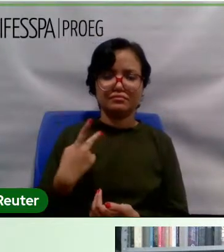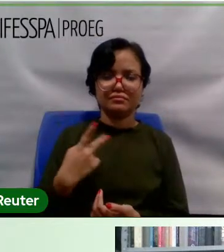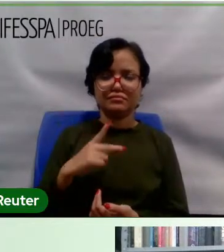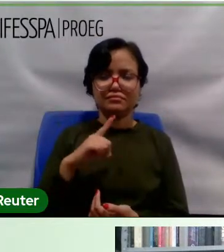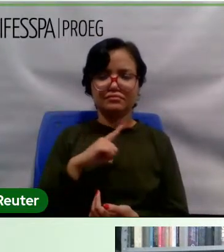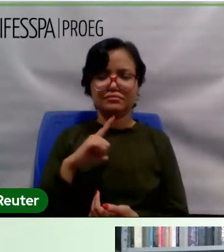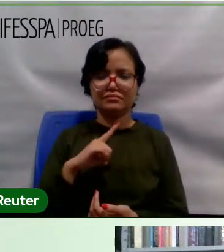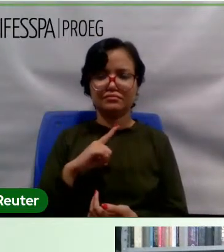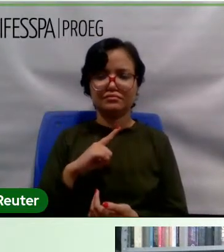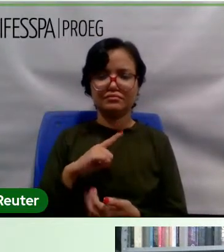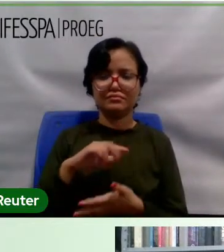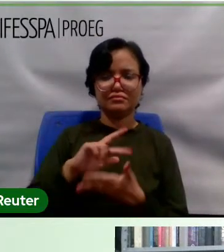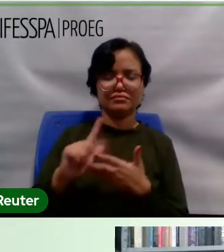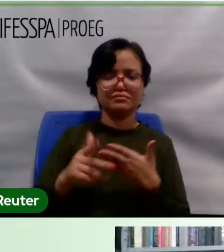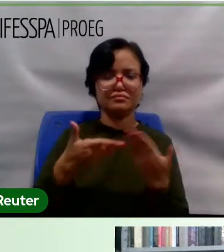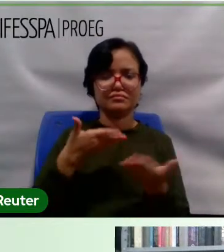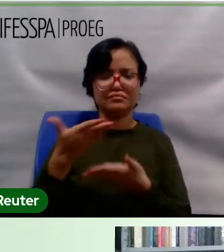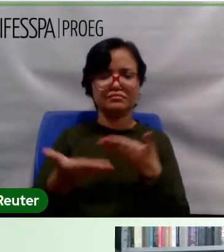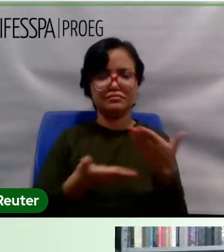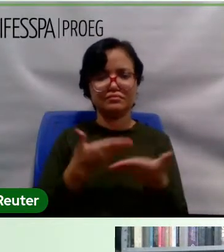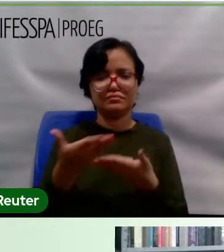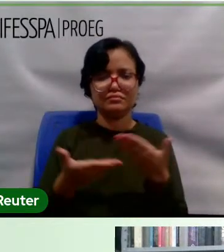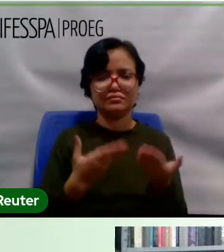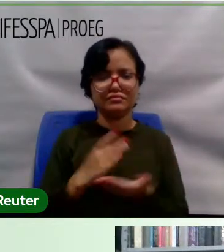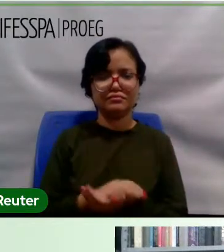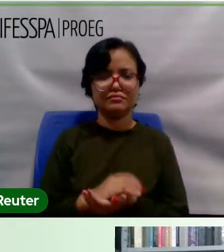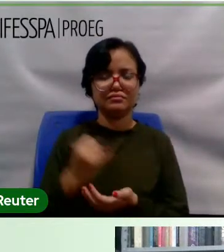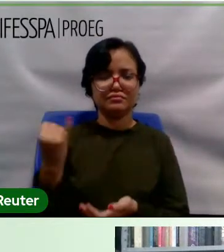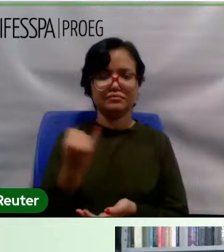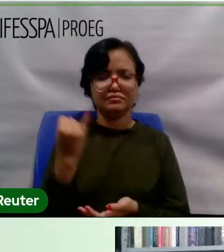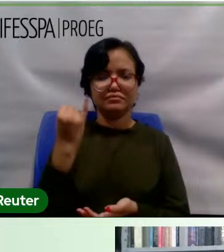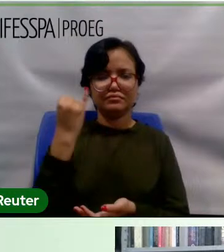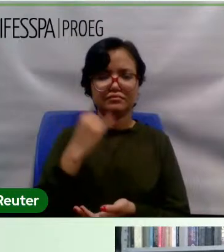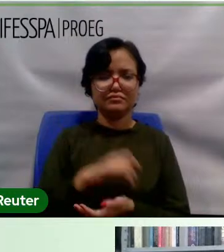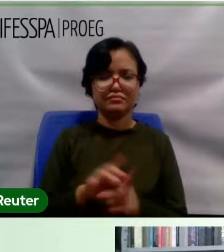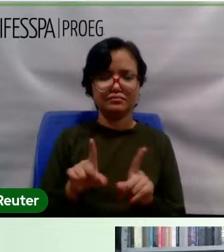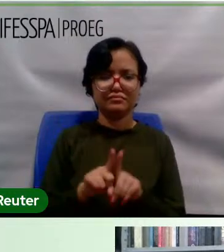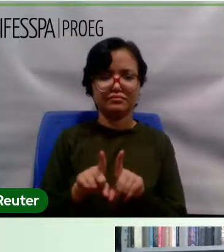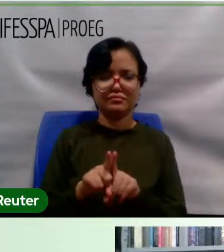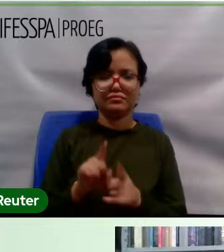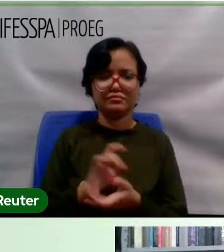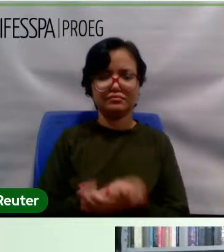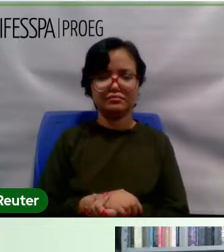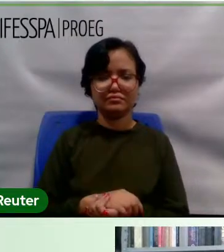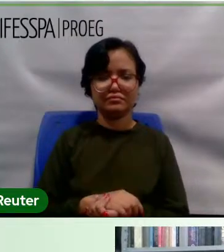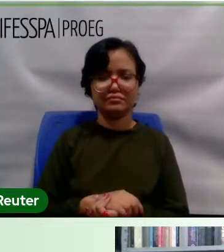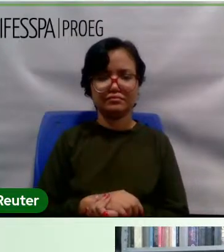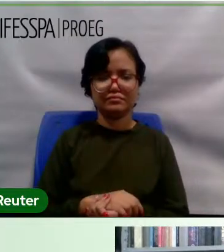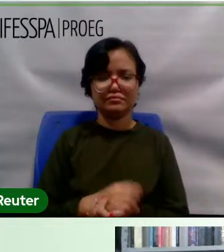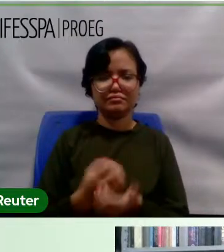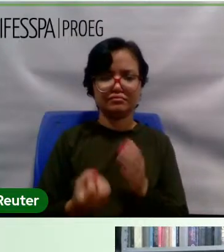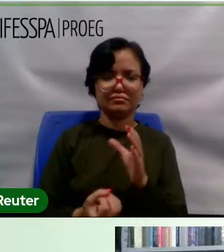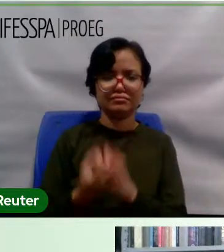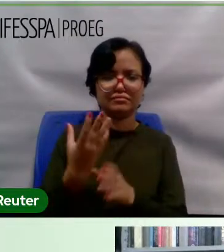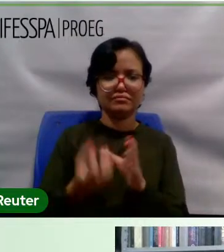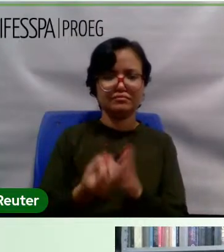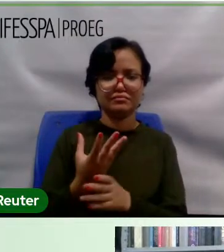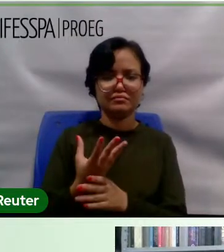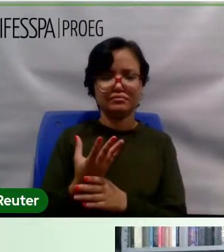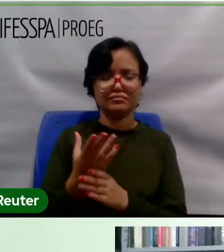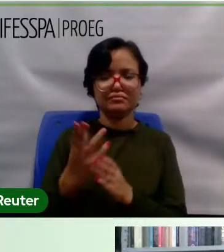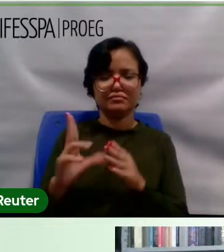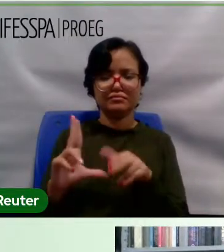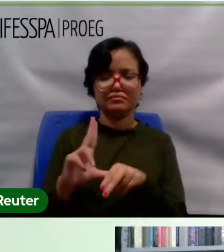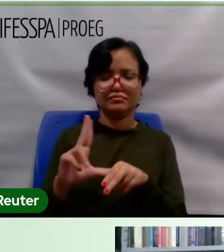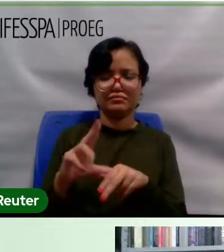grande interlocução e foi de suma importância, inclusive, para a instauração na UFPA do